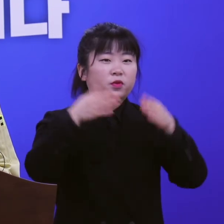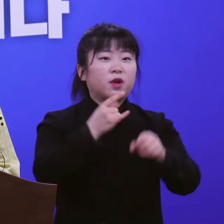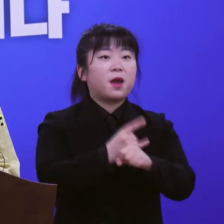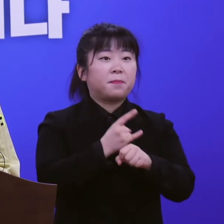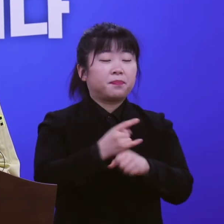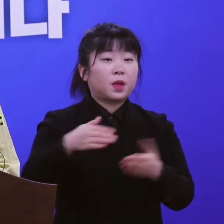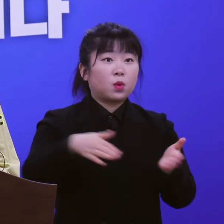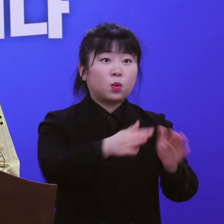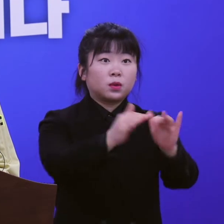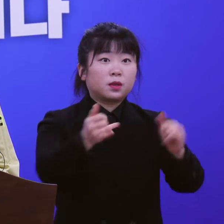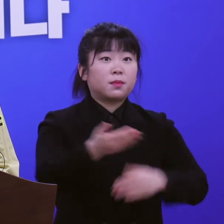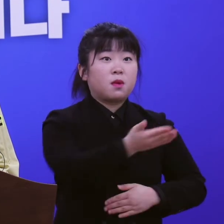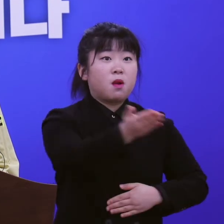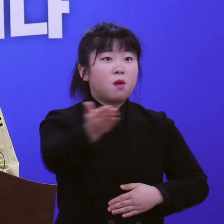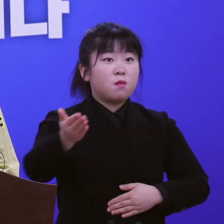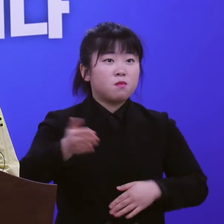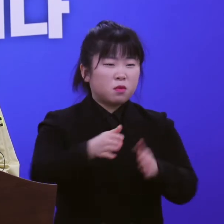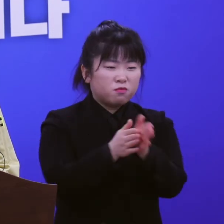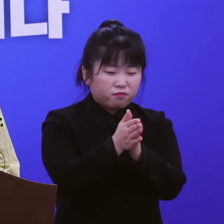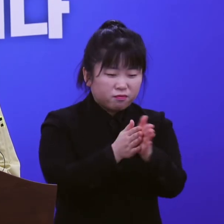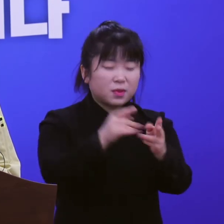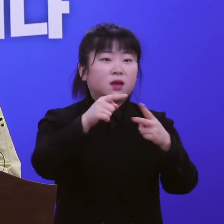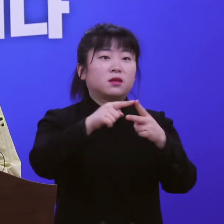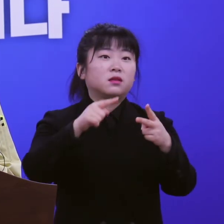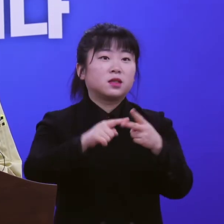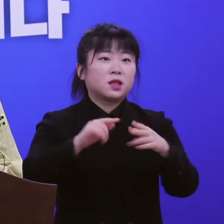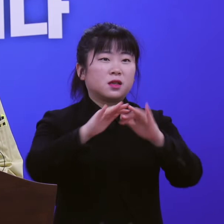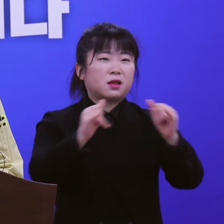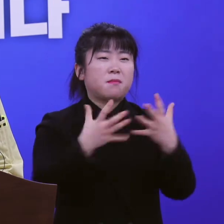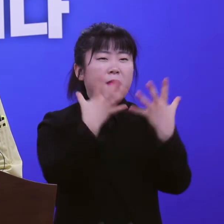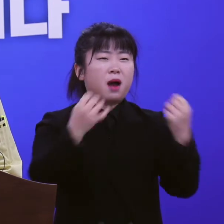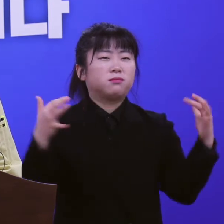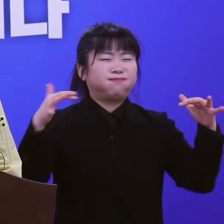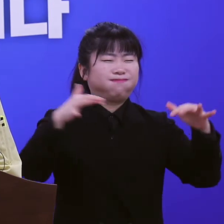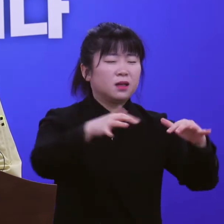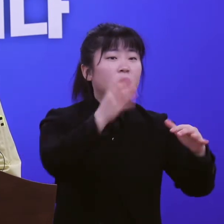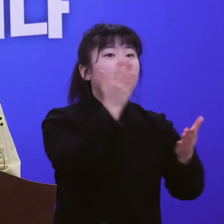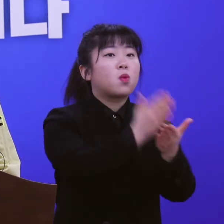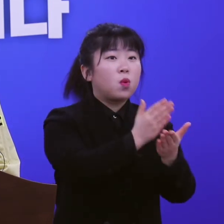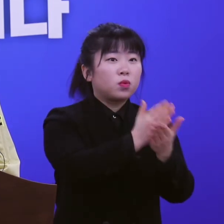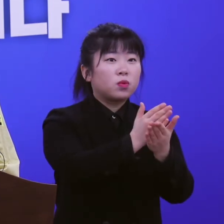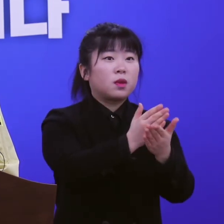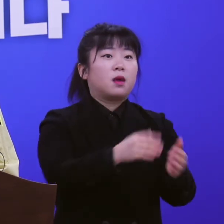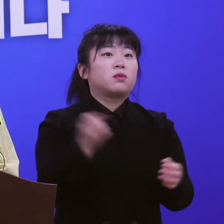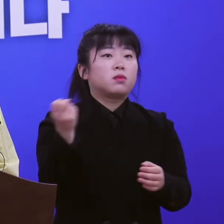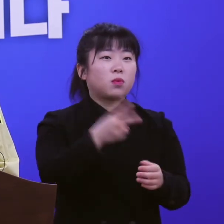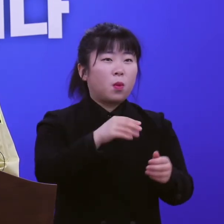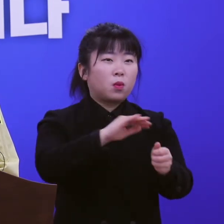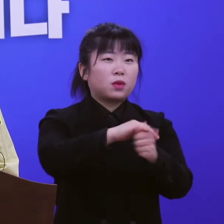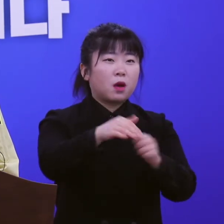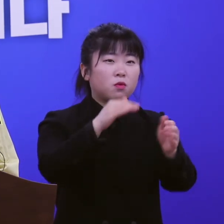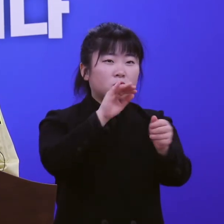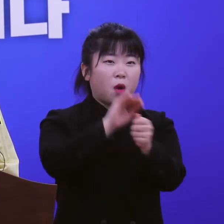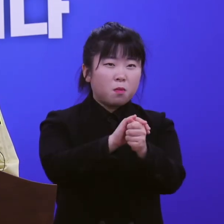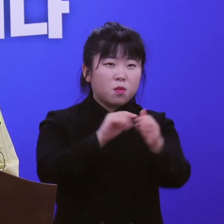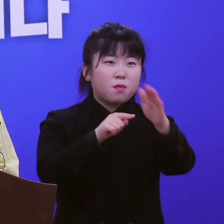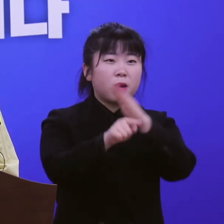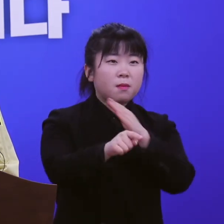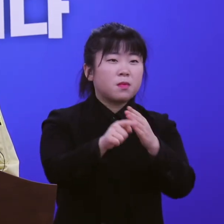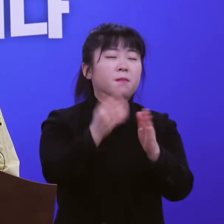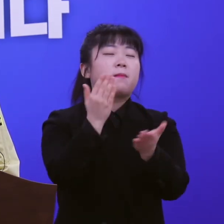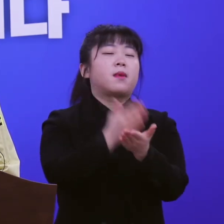도민들께서도 손 씻기 철저, 사람이 많은 곳과 대구경북 방문 자제, 의료기관